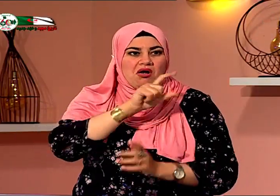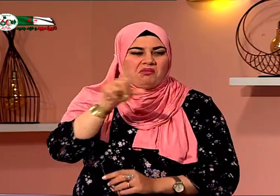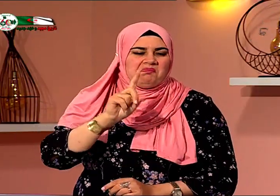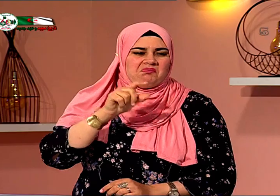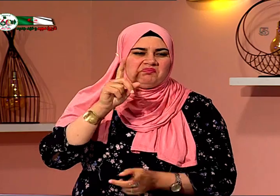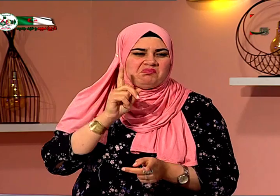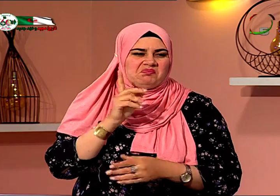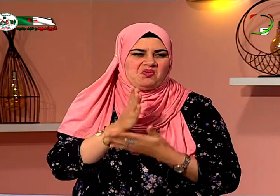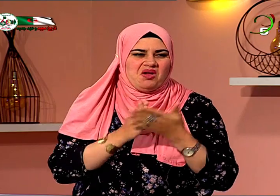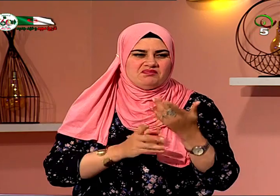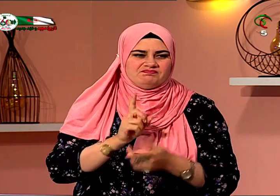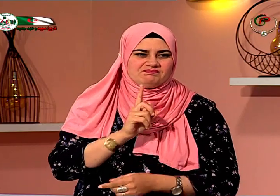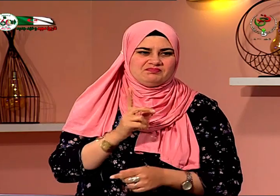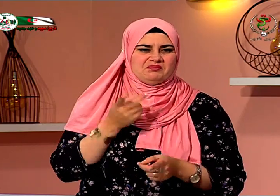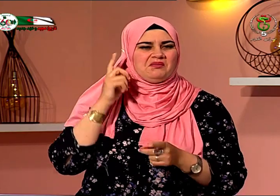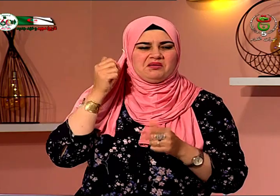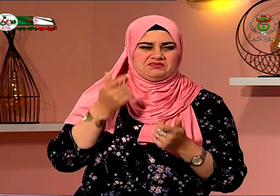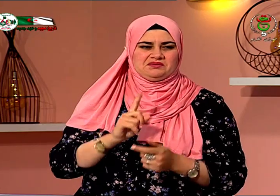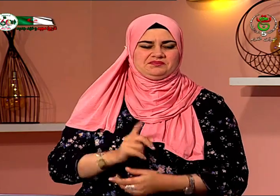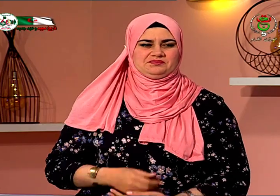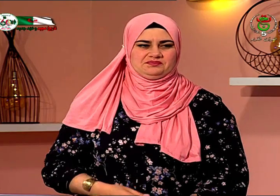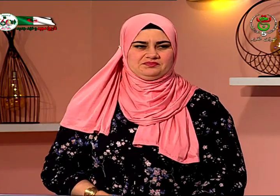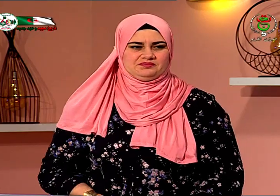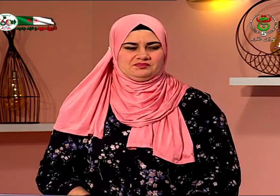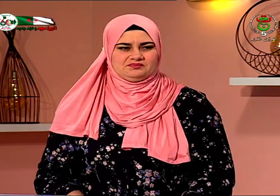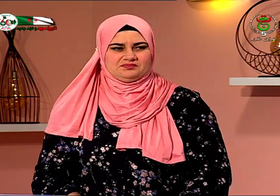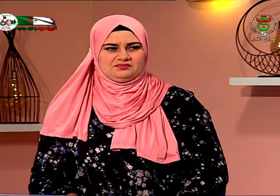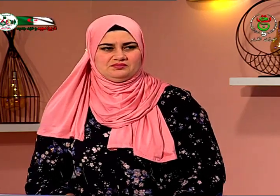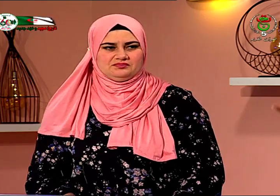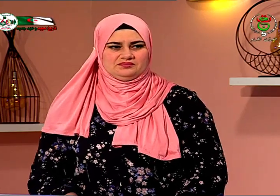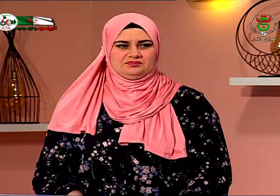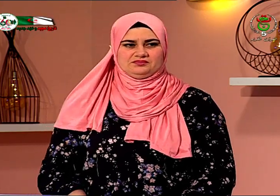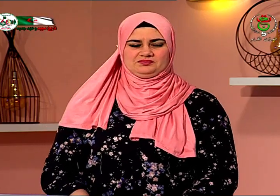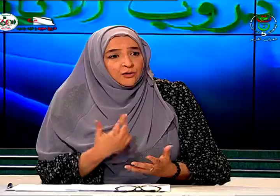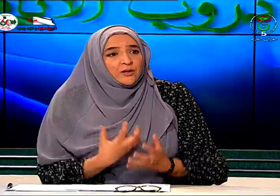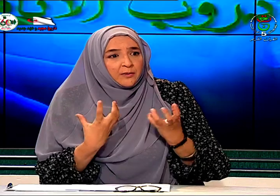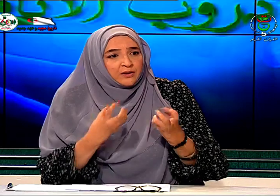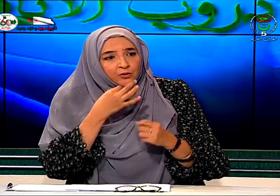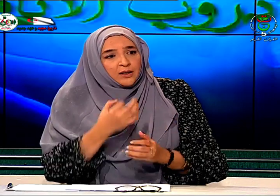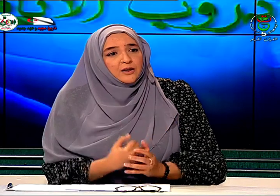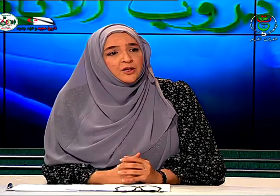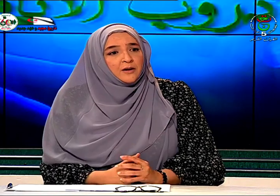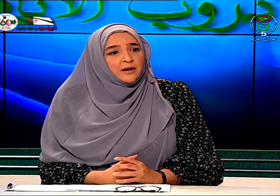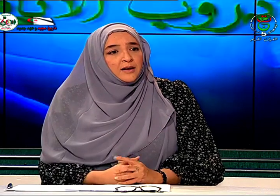معممة يعني يجب أن تكون معممة في الجزائر نعم حميدة رأيتك حبيتي تقولي حاجة نعم